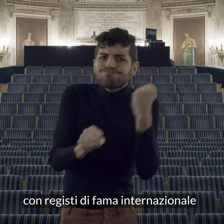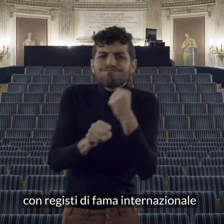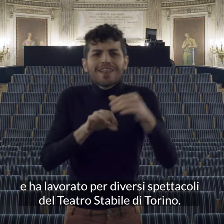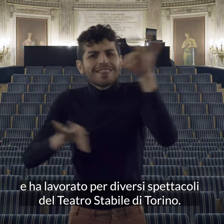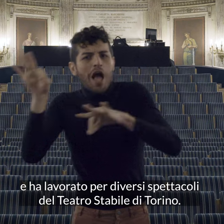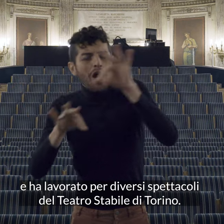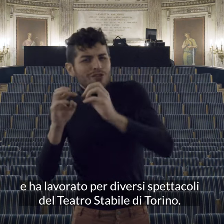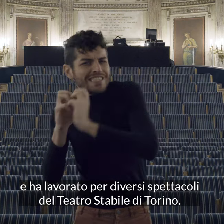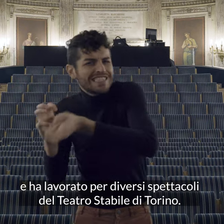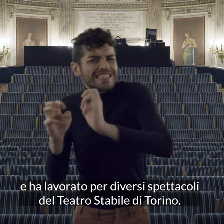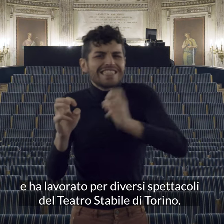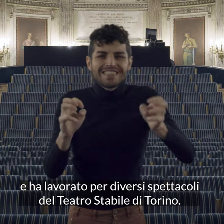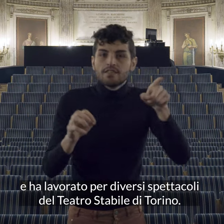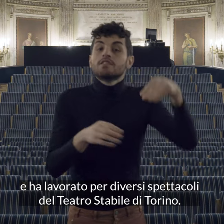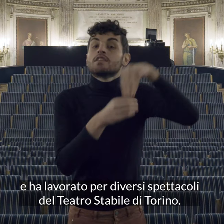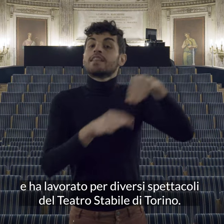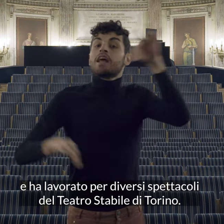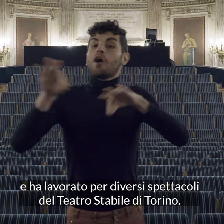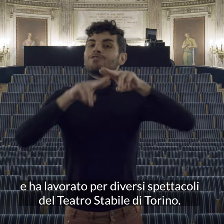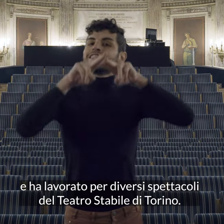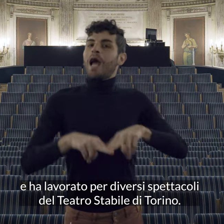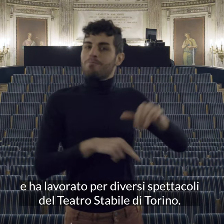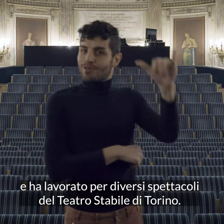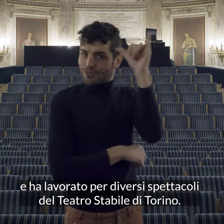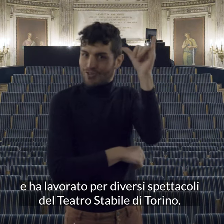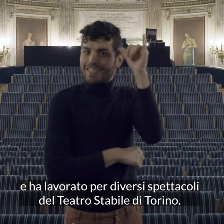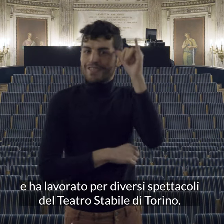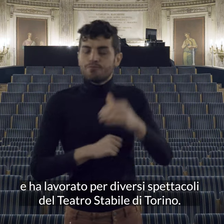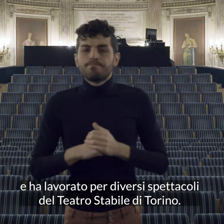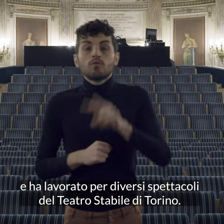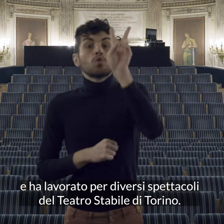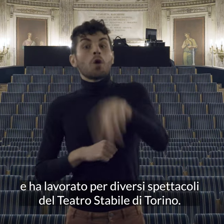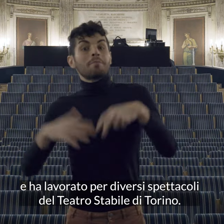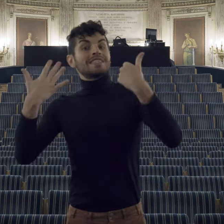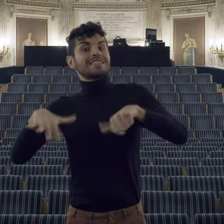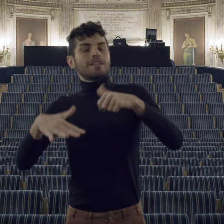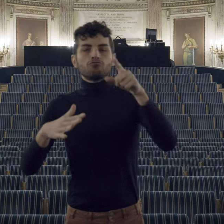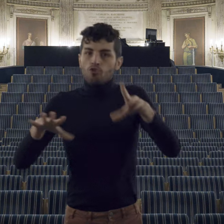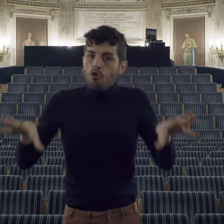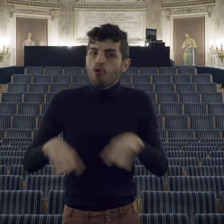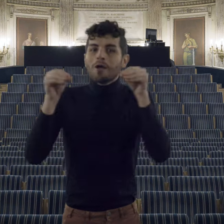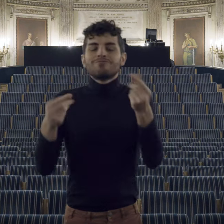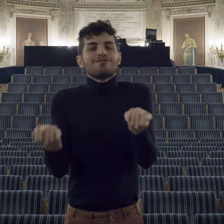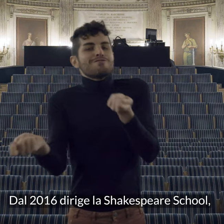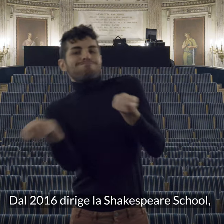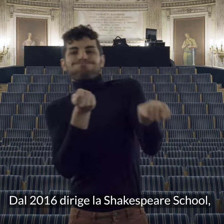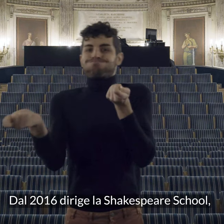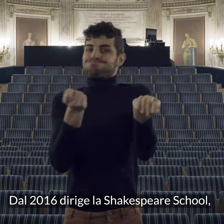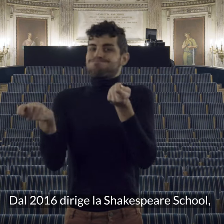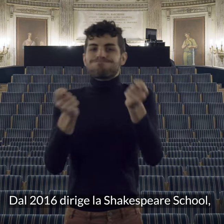e ha lavorato per diversi spettacoli del teatro stabile di torino dal 2016